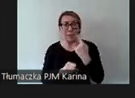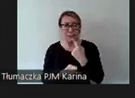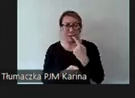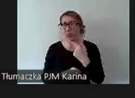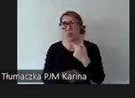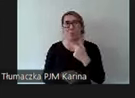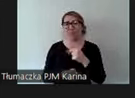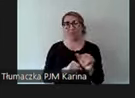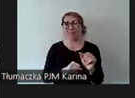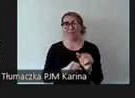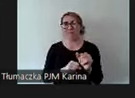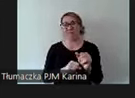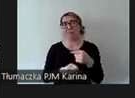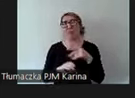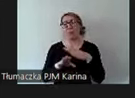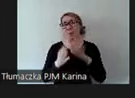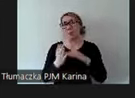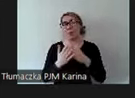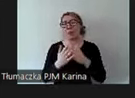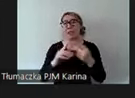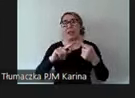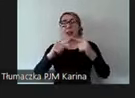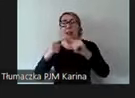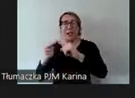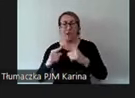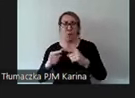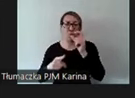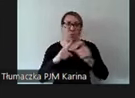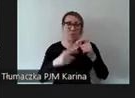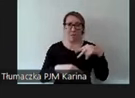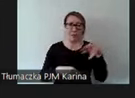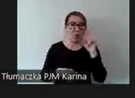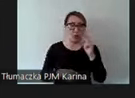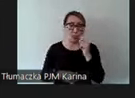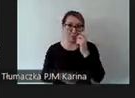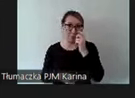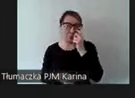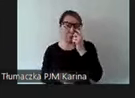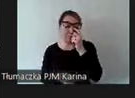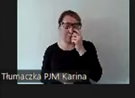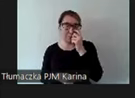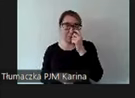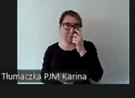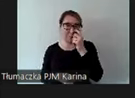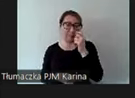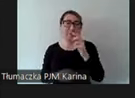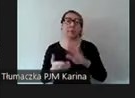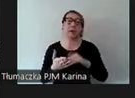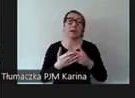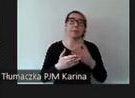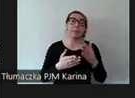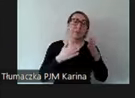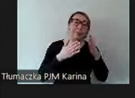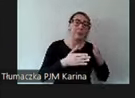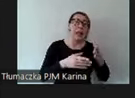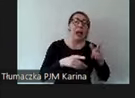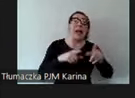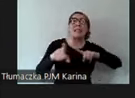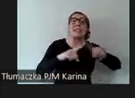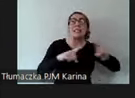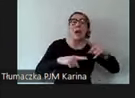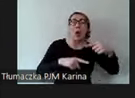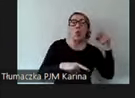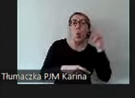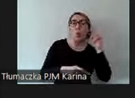nie rozumieć znaczeń słów. Tutaj od strony takiej znaczeniowej, to jest dla głuchych bardzo, bardzo